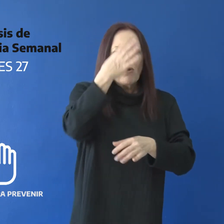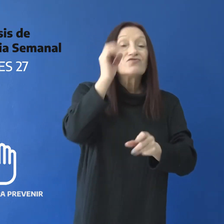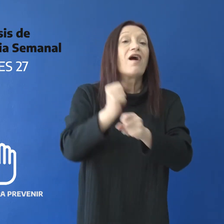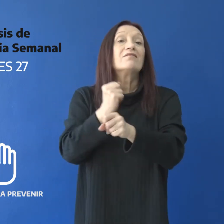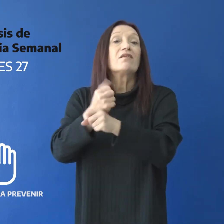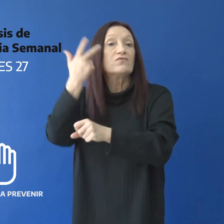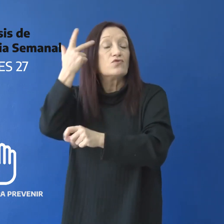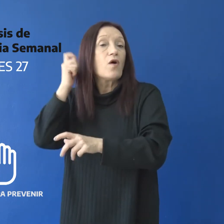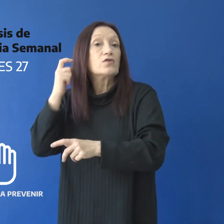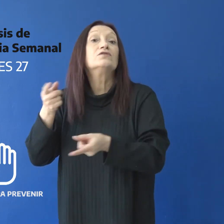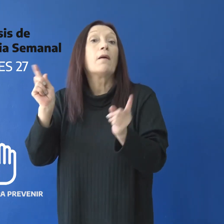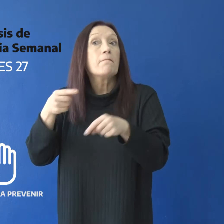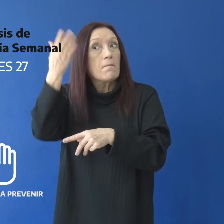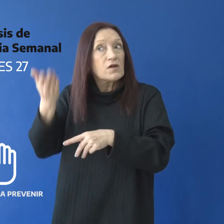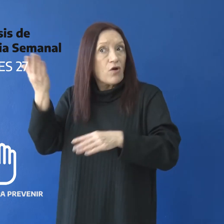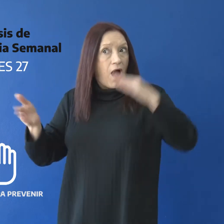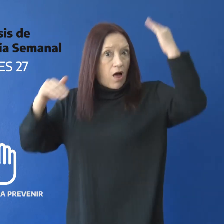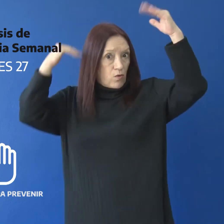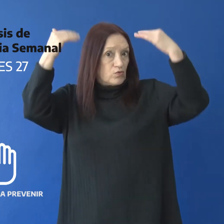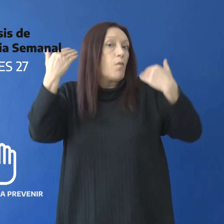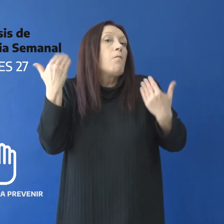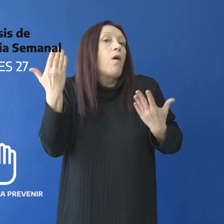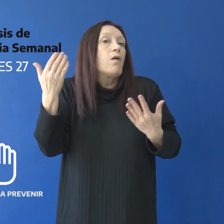18 años y adultos mayores de 60 años.